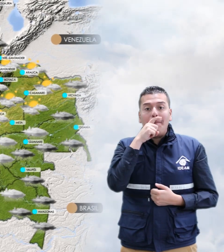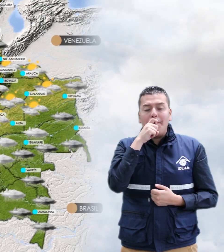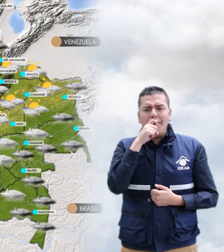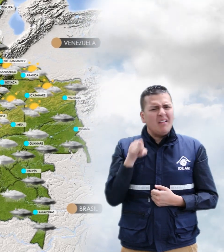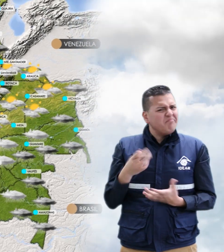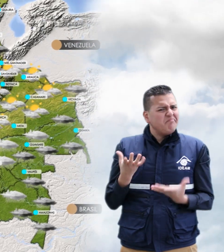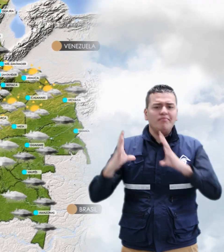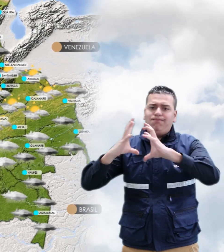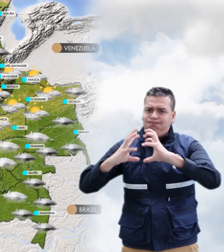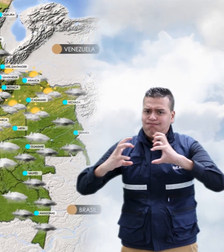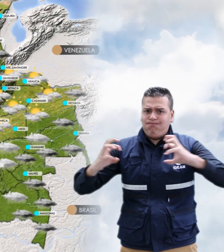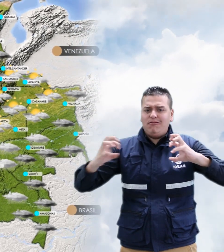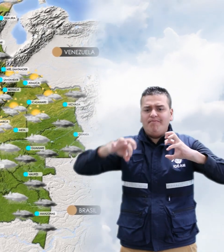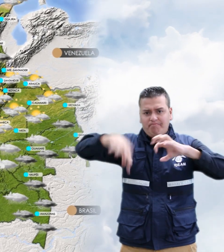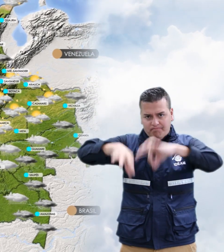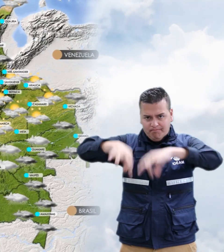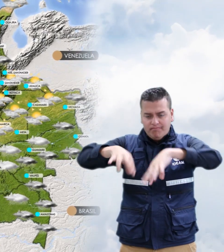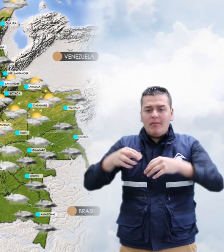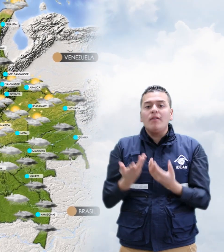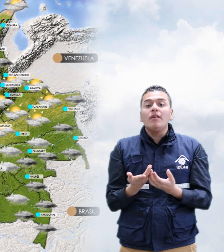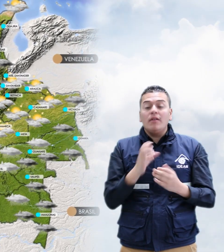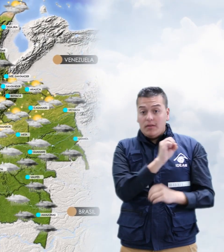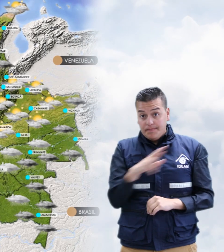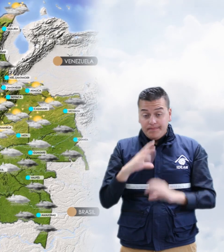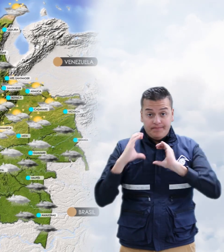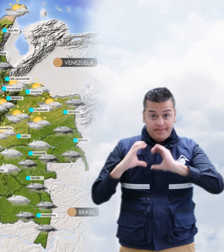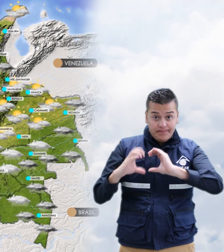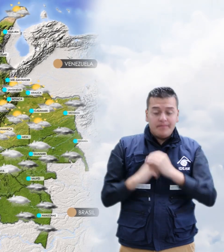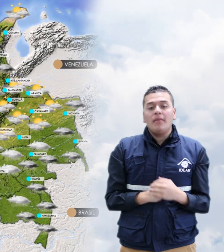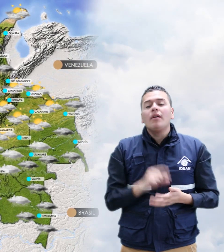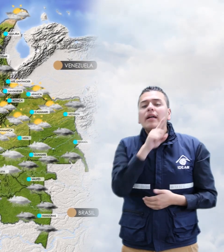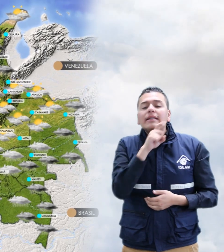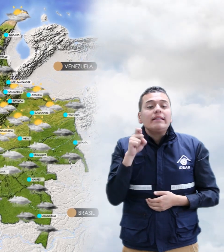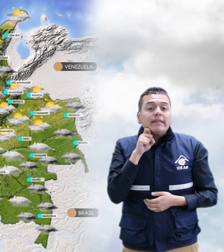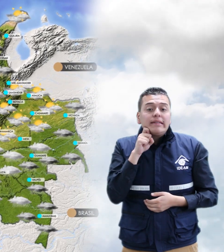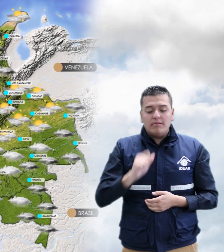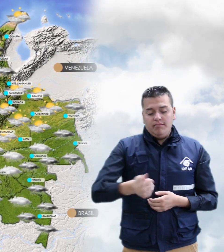nubladas y llovinas al oriente de Caquetá y predominio de tiempo seco para el resto de la región.